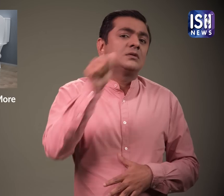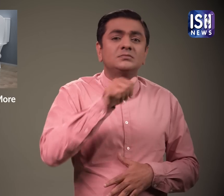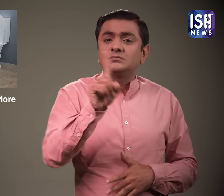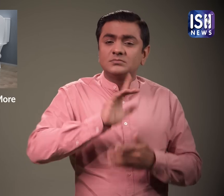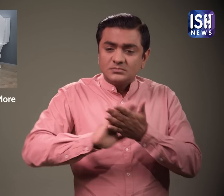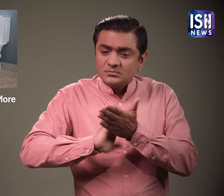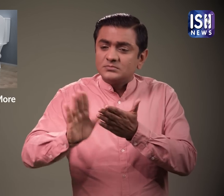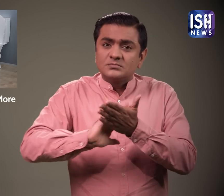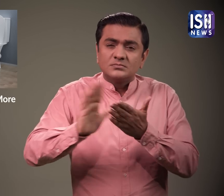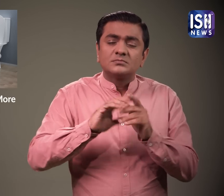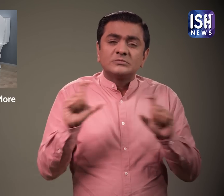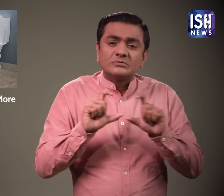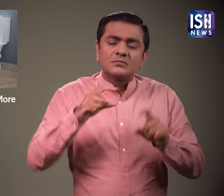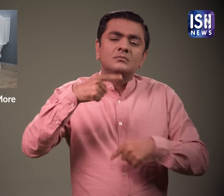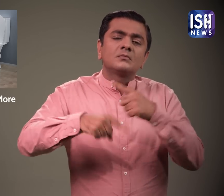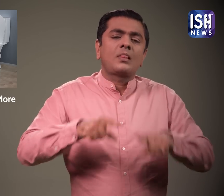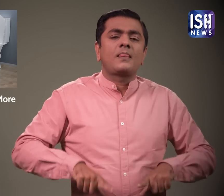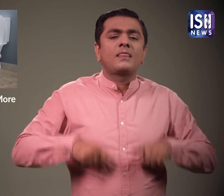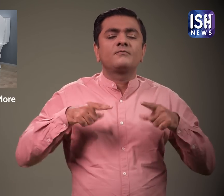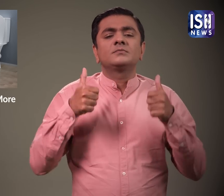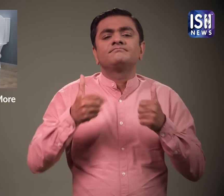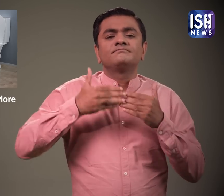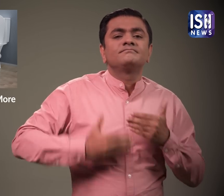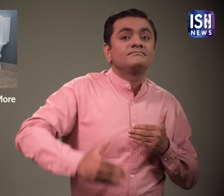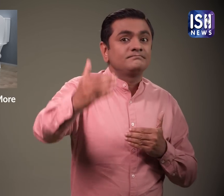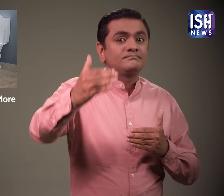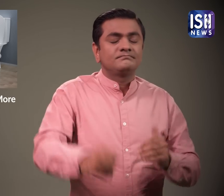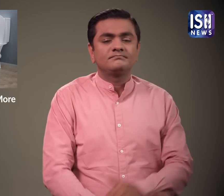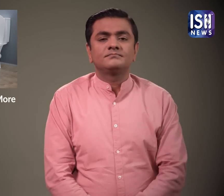बच गया बिना जाचे परके बोटल का इस्तमाल ना करे बोटल को हर रोज साफ करे